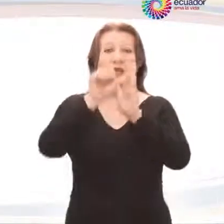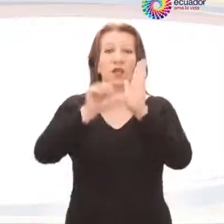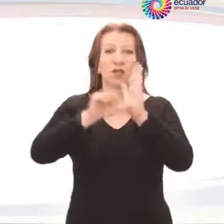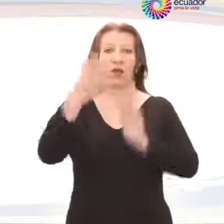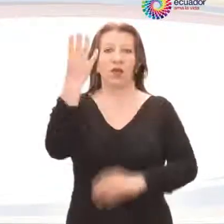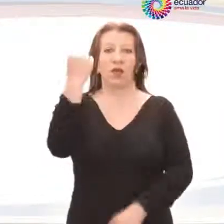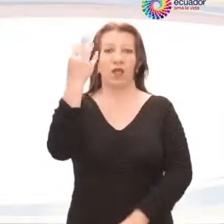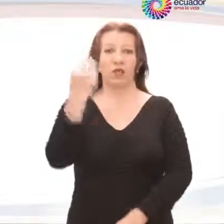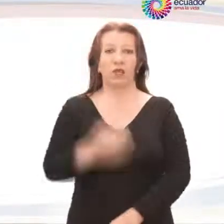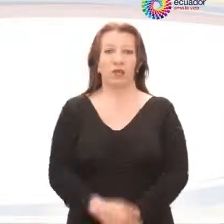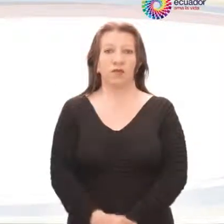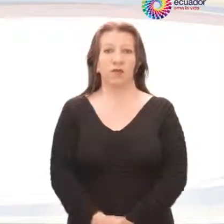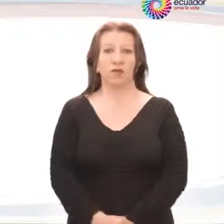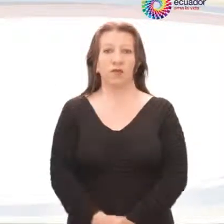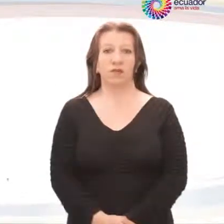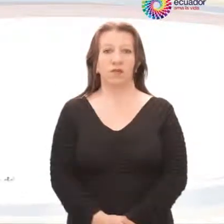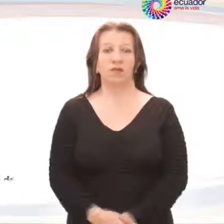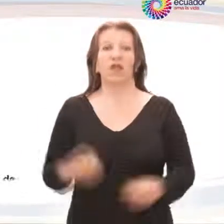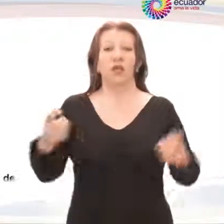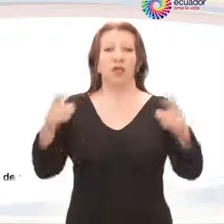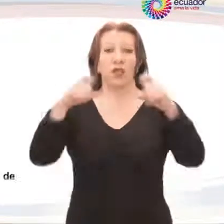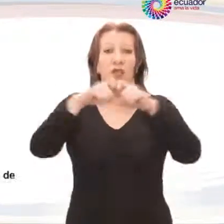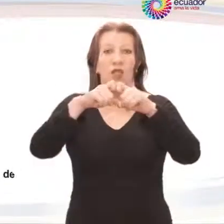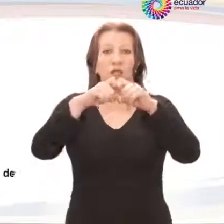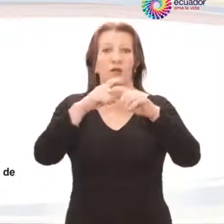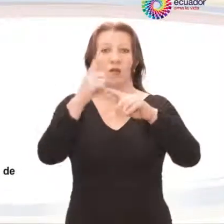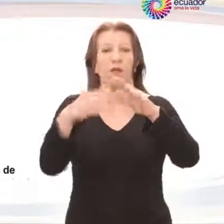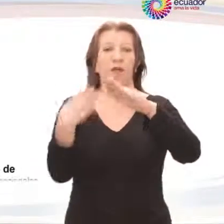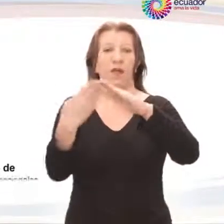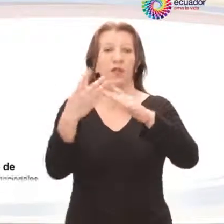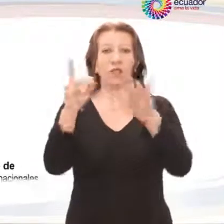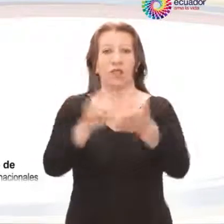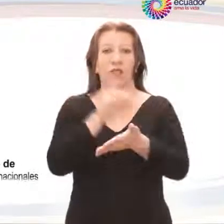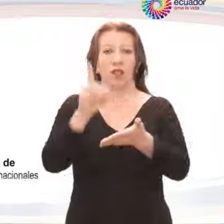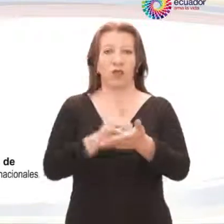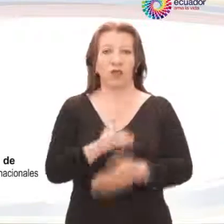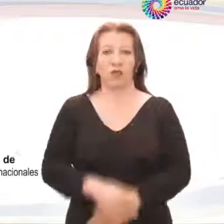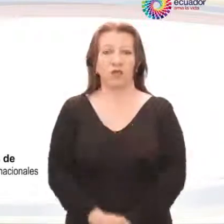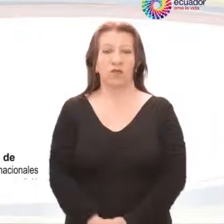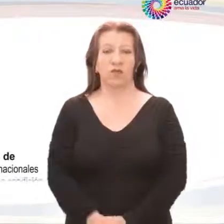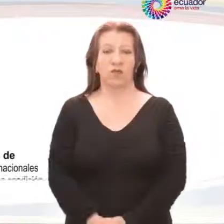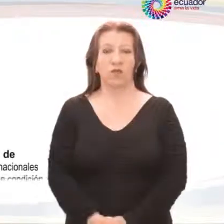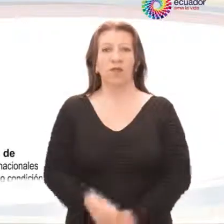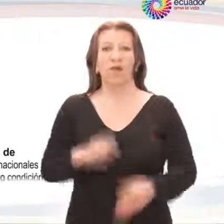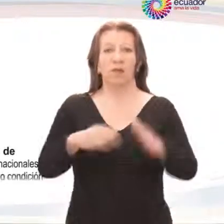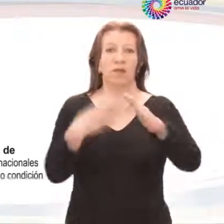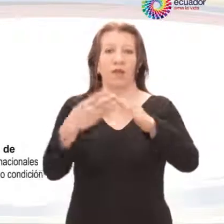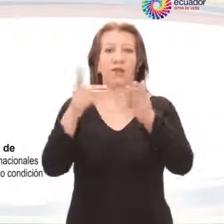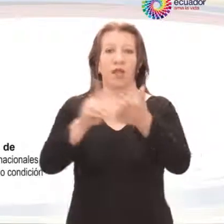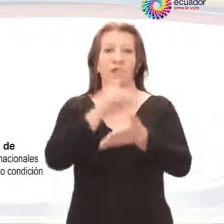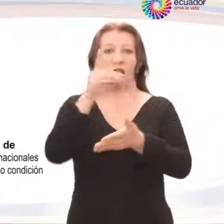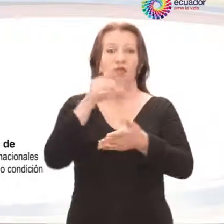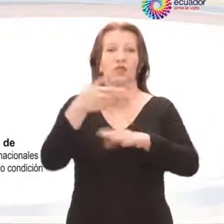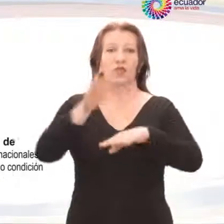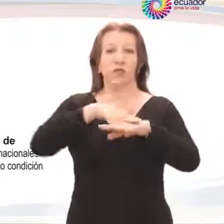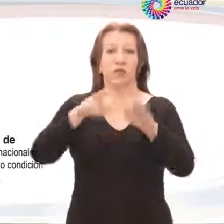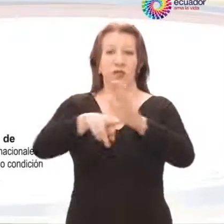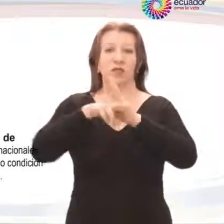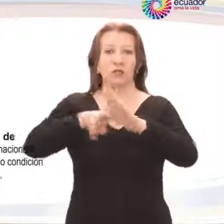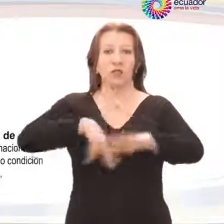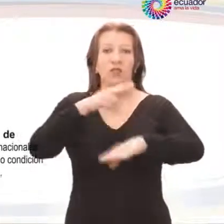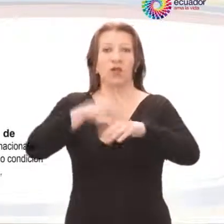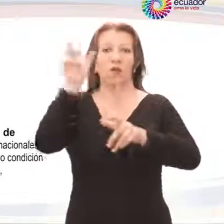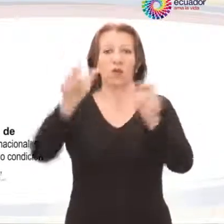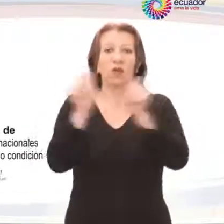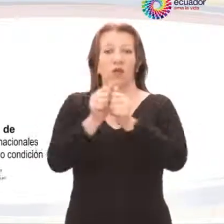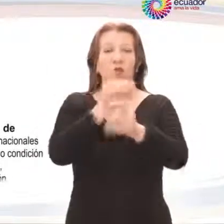Artículo 14 Interconexión de Bases de Datos Las bases de datos de los Registros Nacionales de